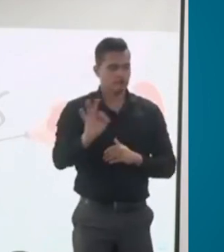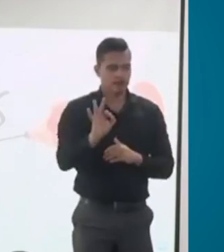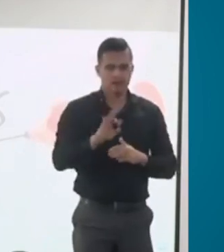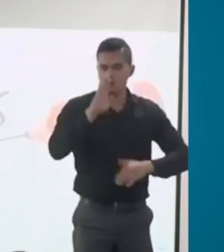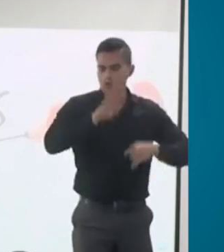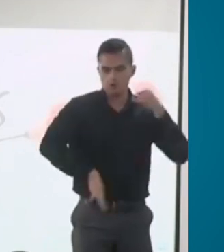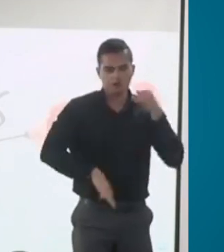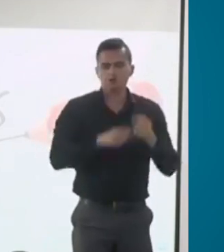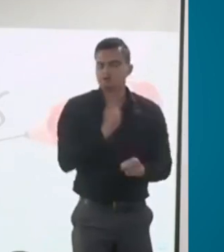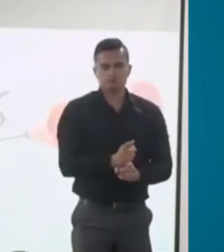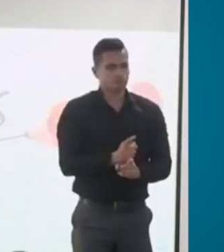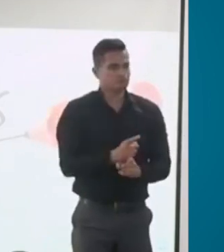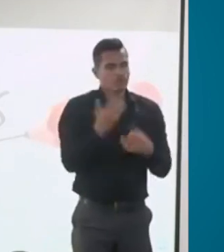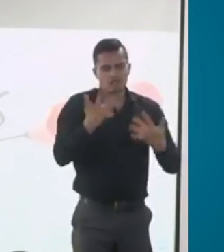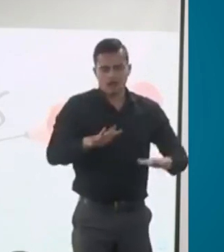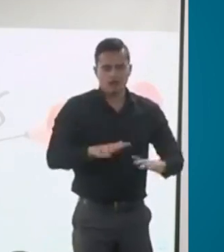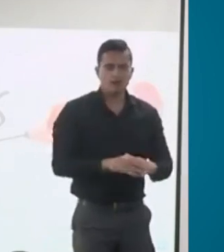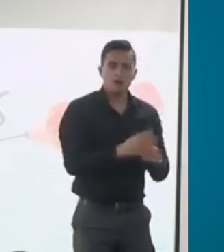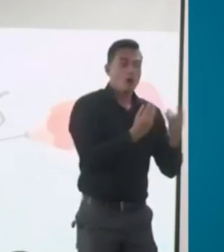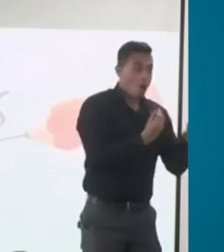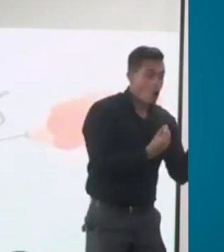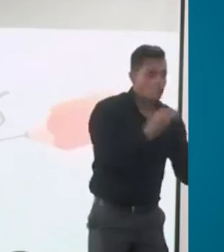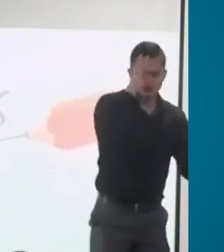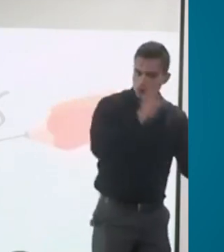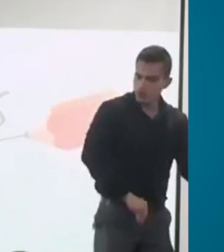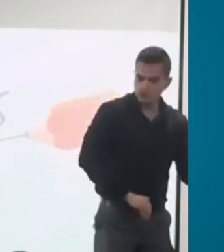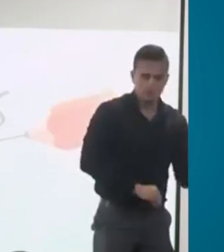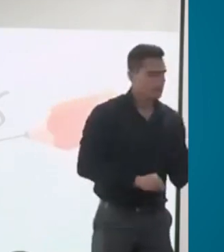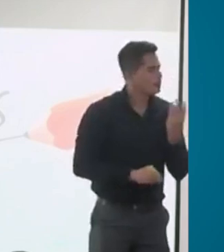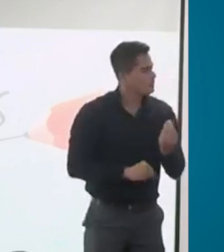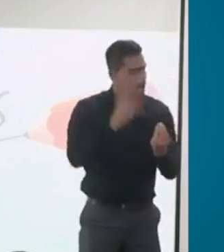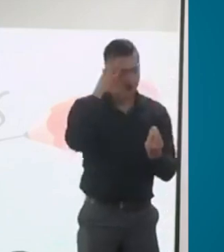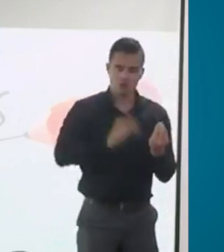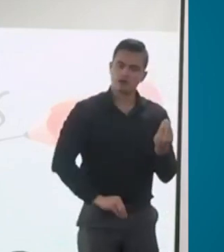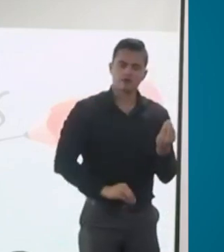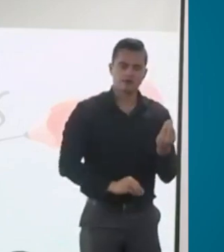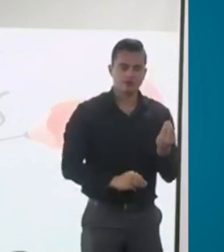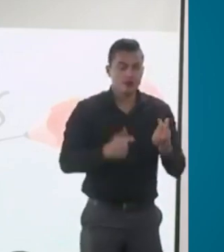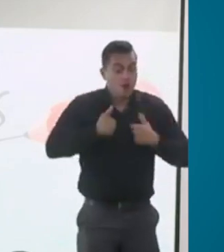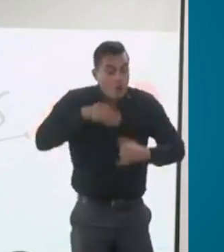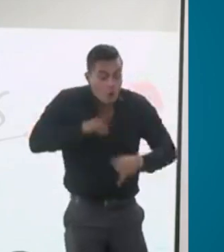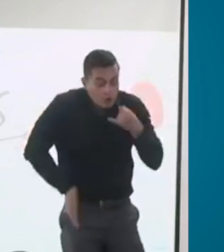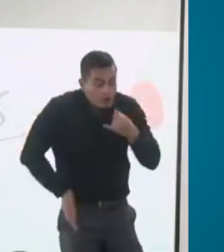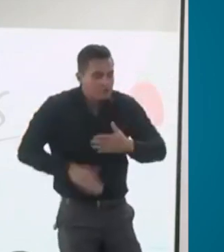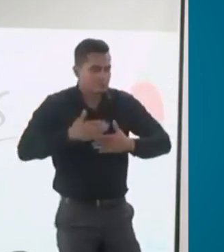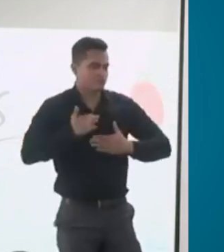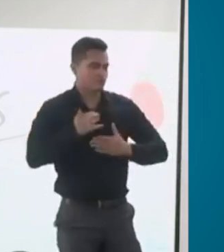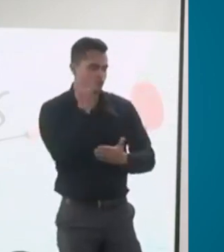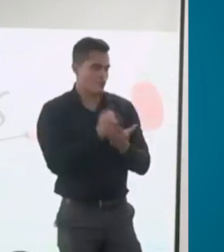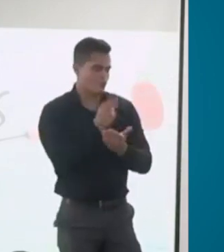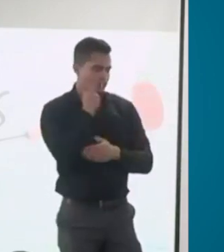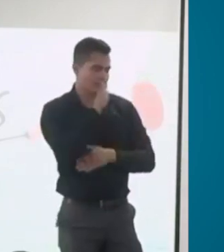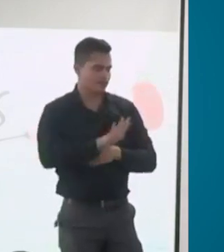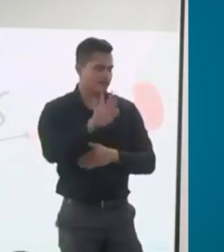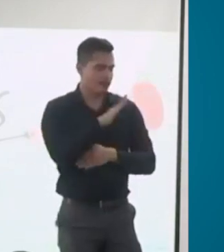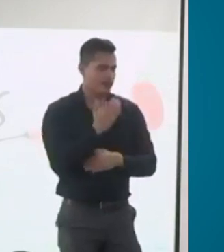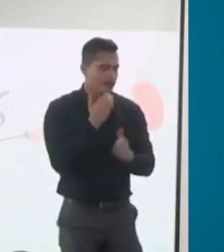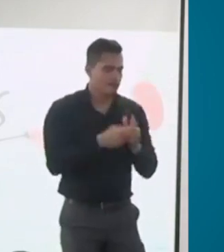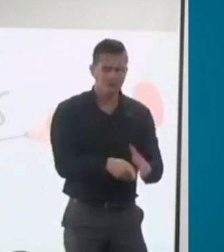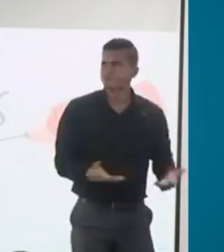obligatorio cumplimiento. La única forma que se cambie ese porcentaje es que un juez laboral, un juez de la república, cambie